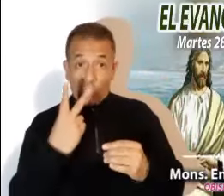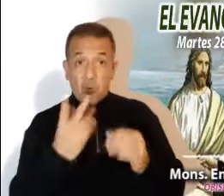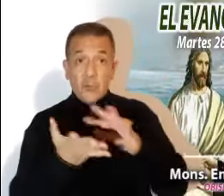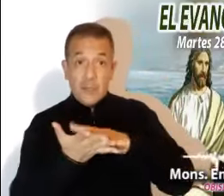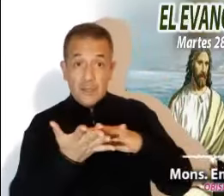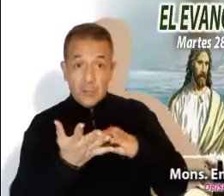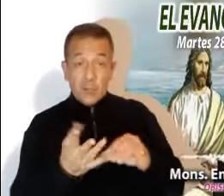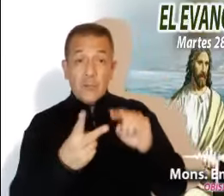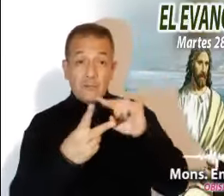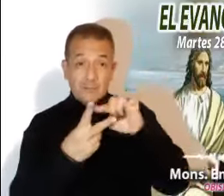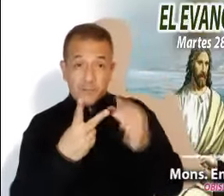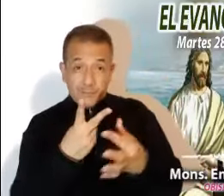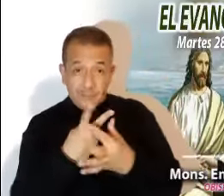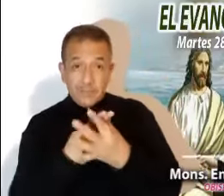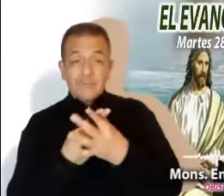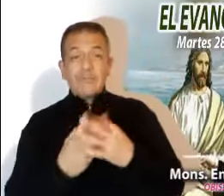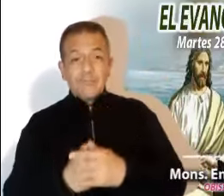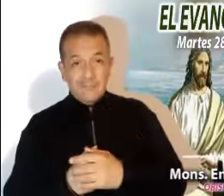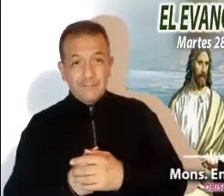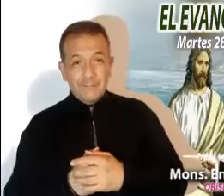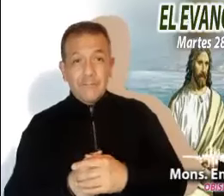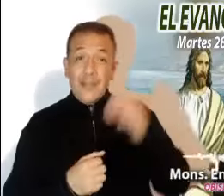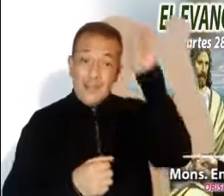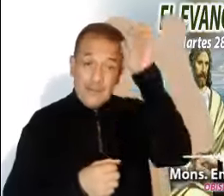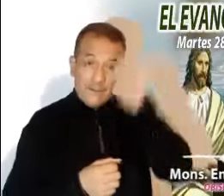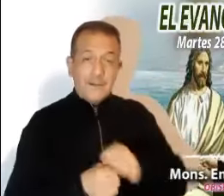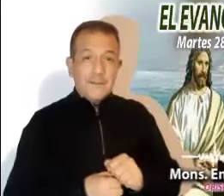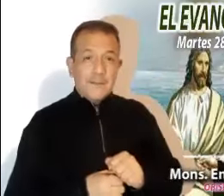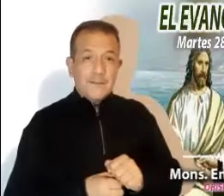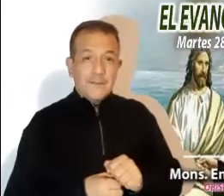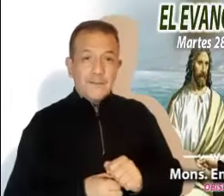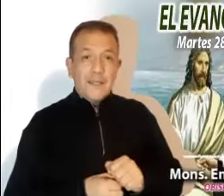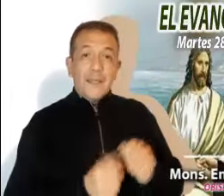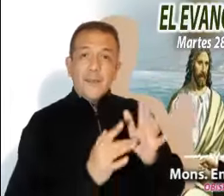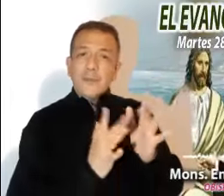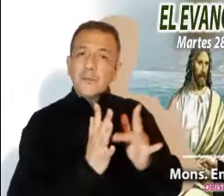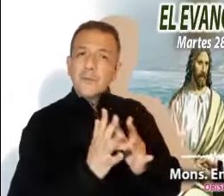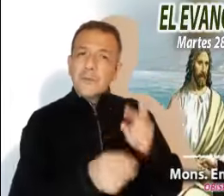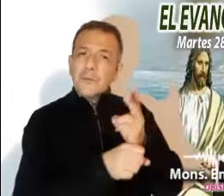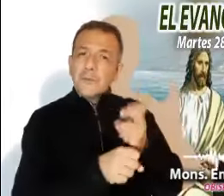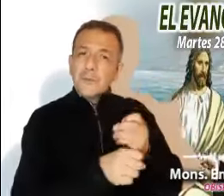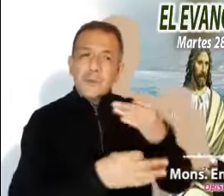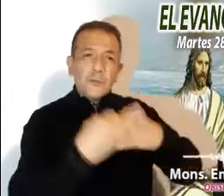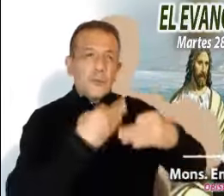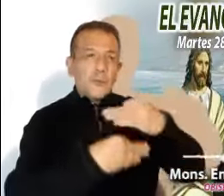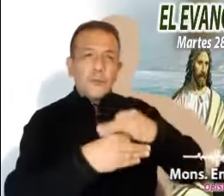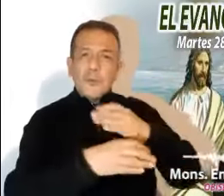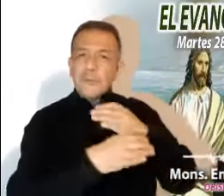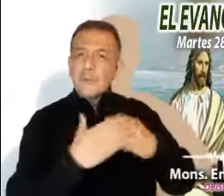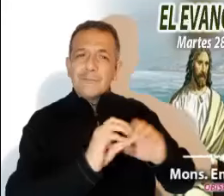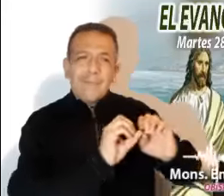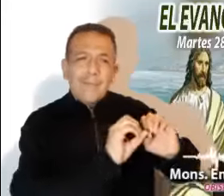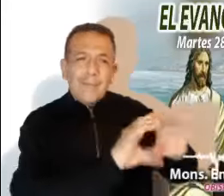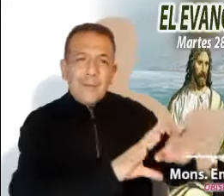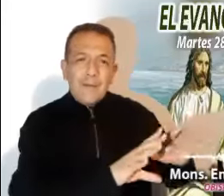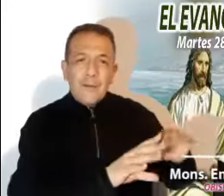unen las dos lecturas. En el Evangelio, el Señor Jesús invita a dejarlo todo para